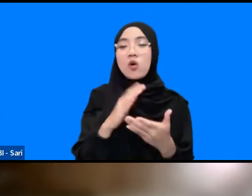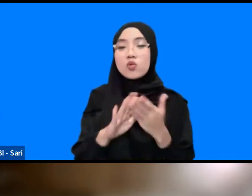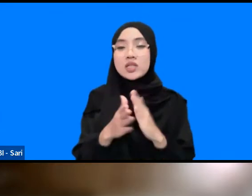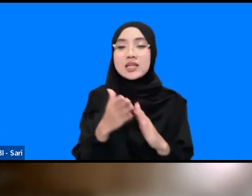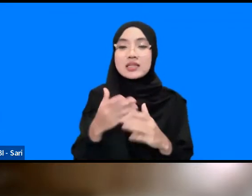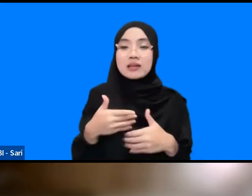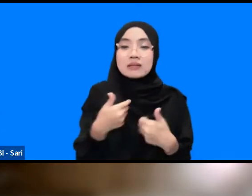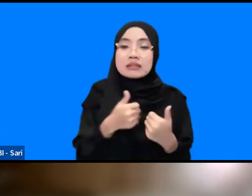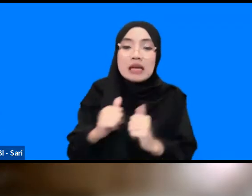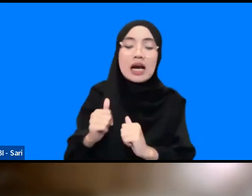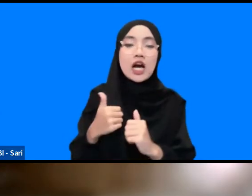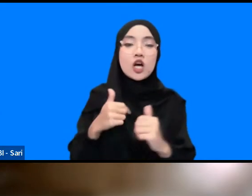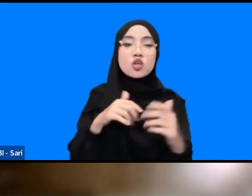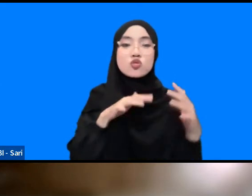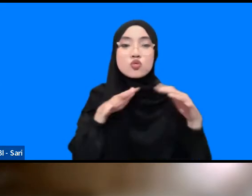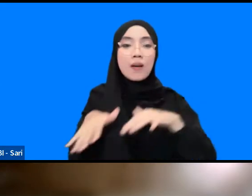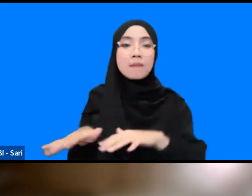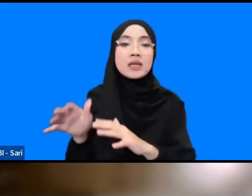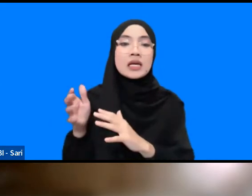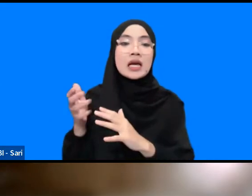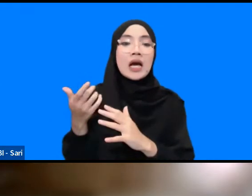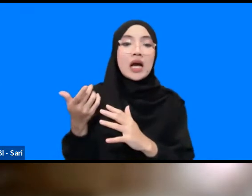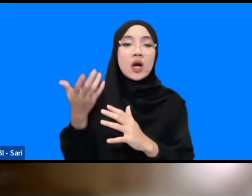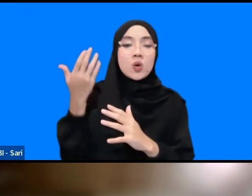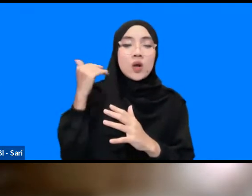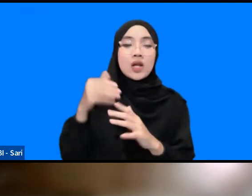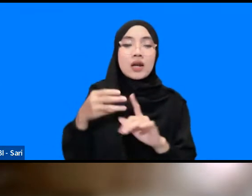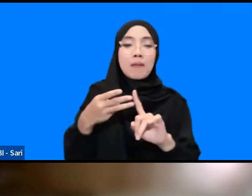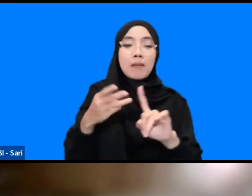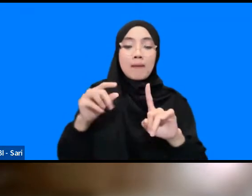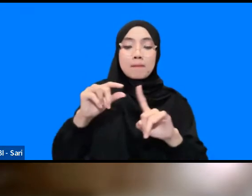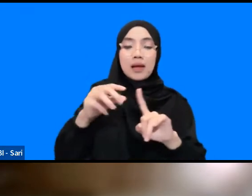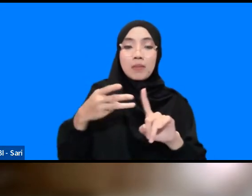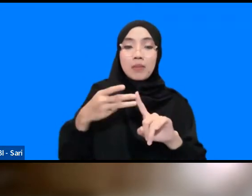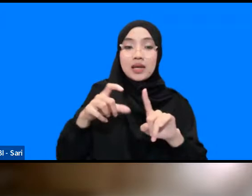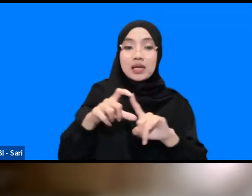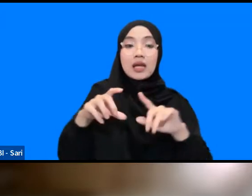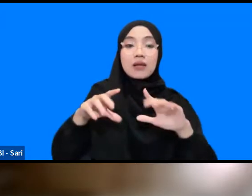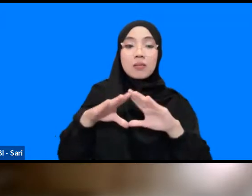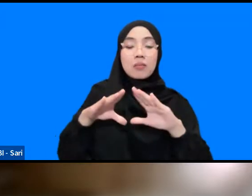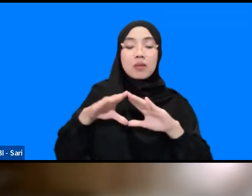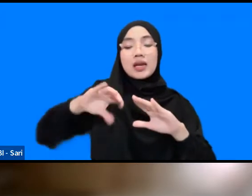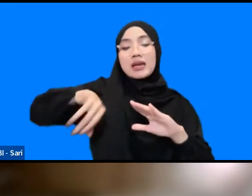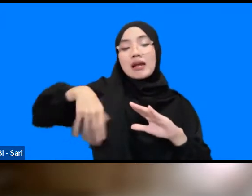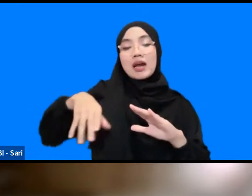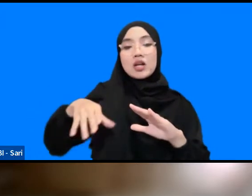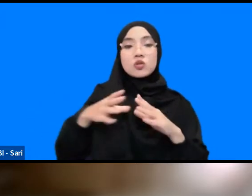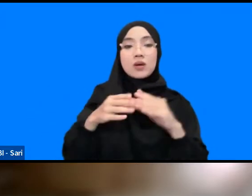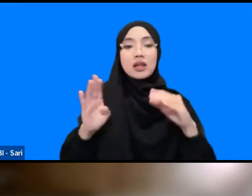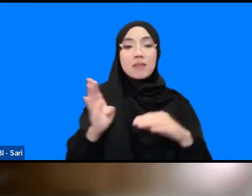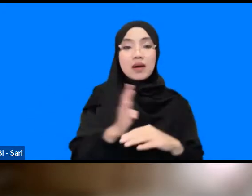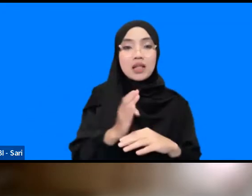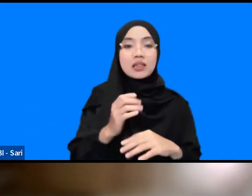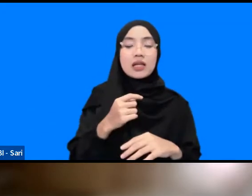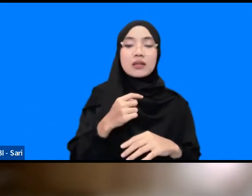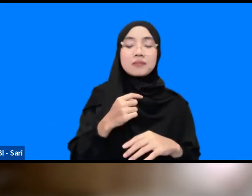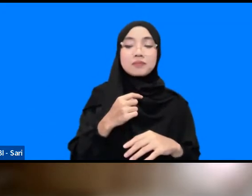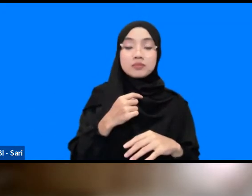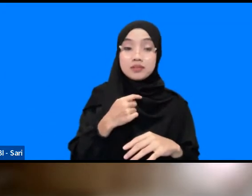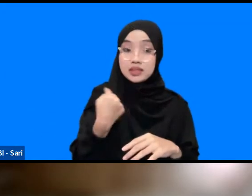waktu itu belum ada juga BPBD di Sumatera Barat karena BPBD baru lahir itu kan tahun 29 jadi kita itu